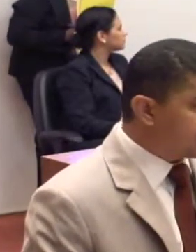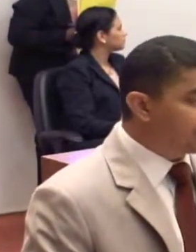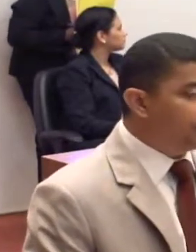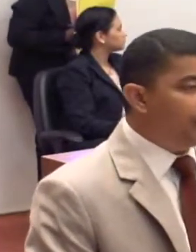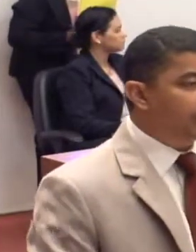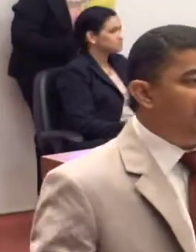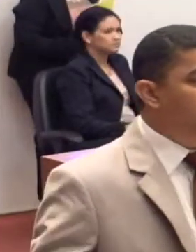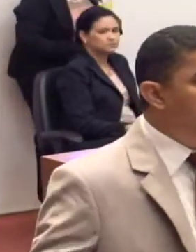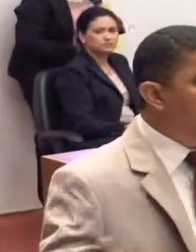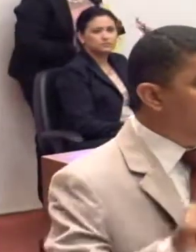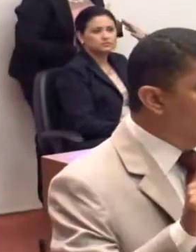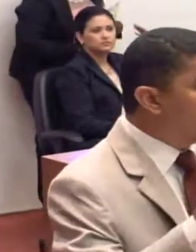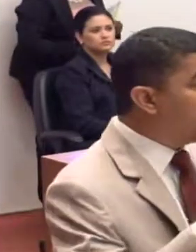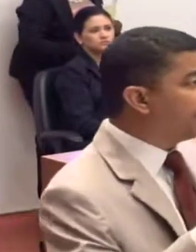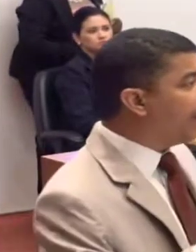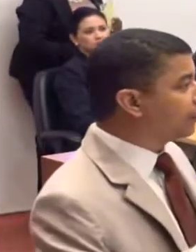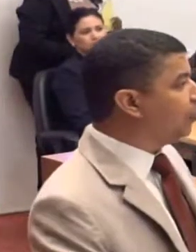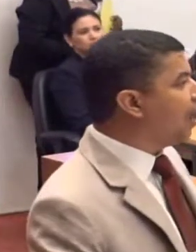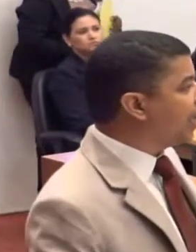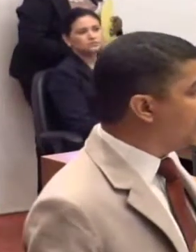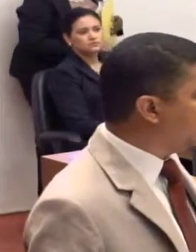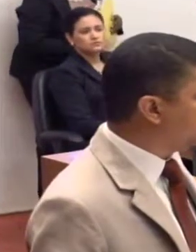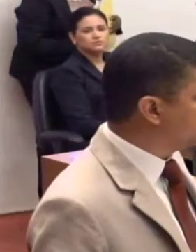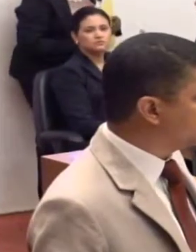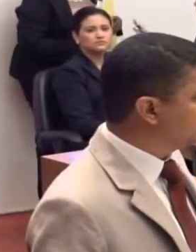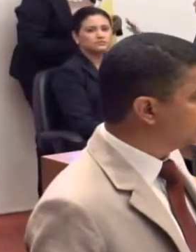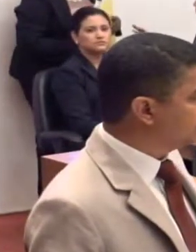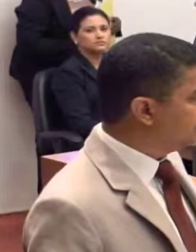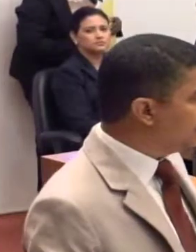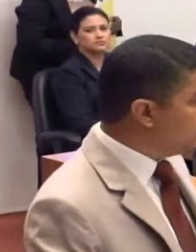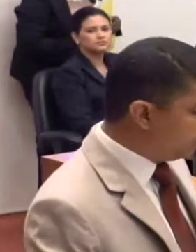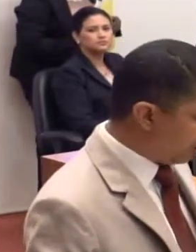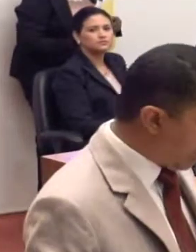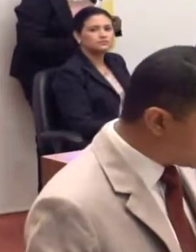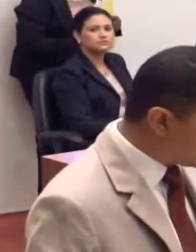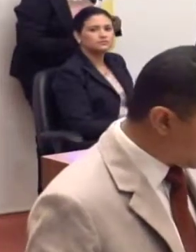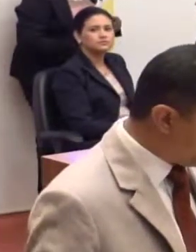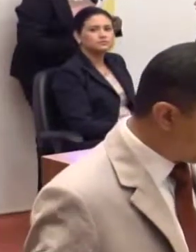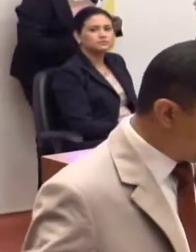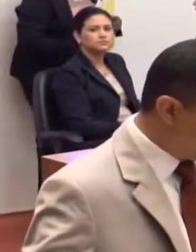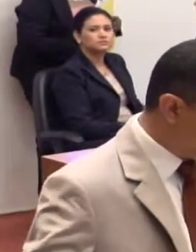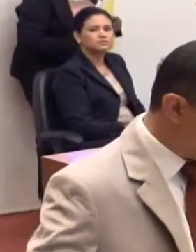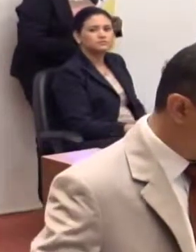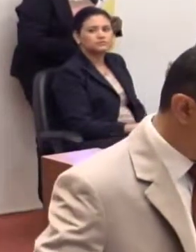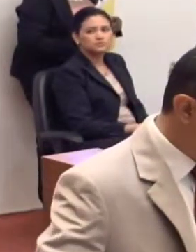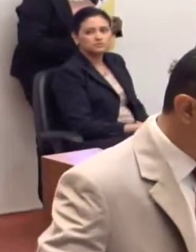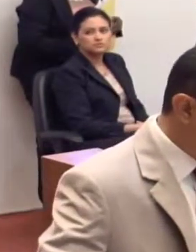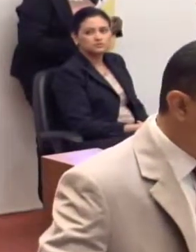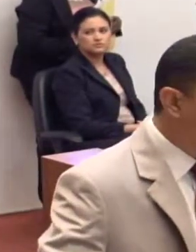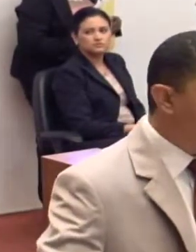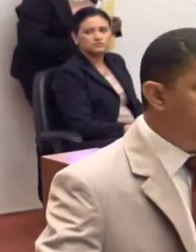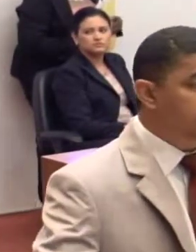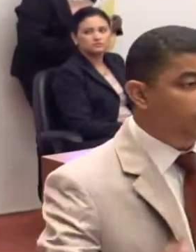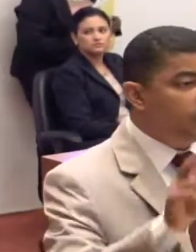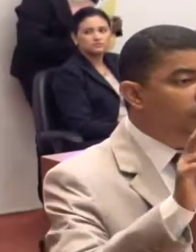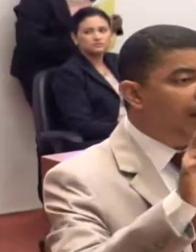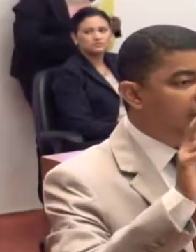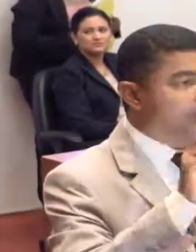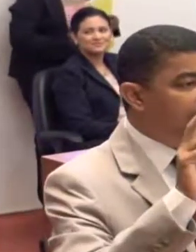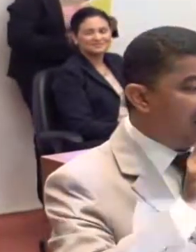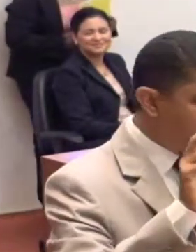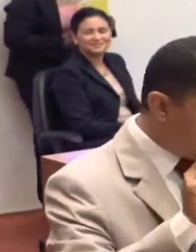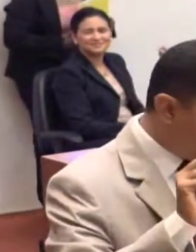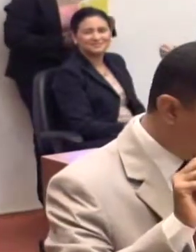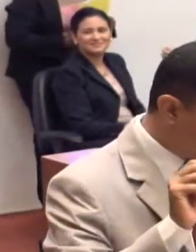sem ter sido votado por nenhum prefeito do Maranhão, nenhum, absolutamente nenhum, fui o segundo